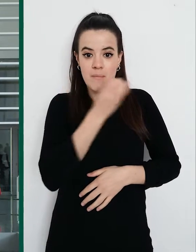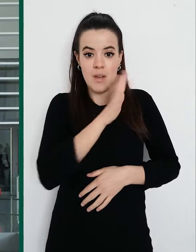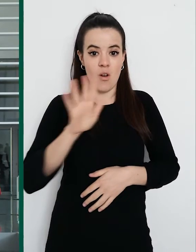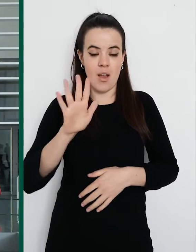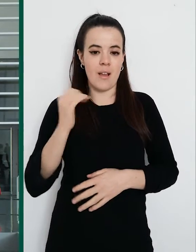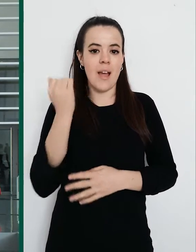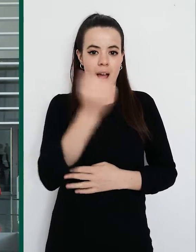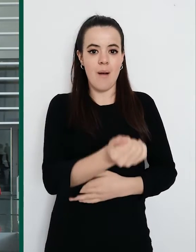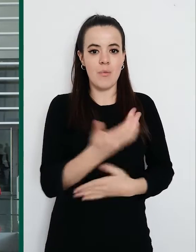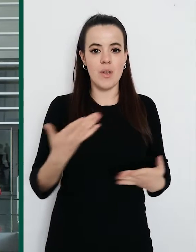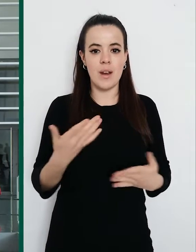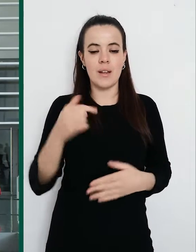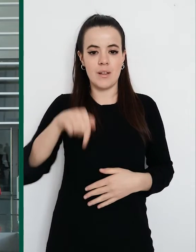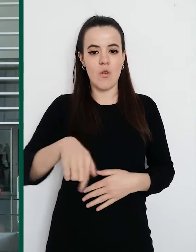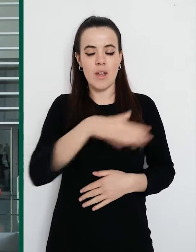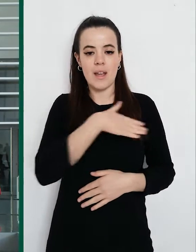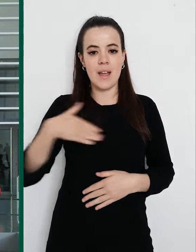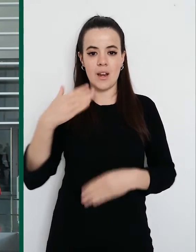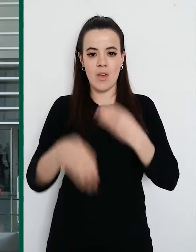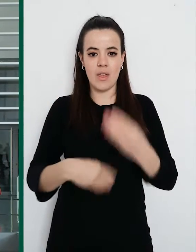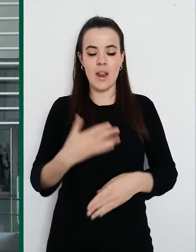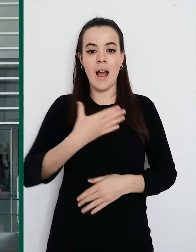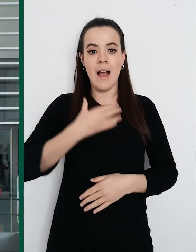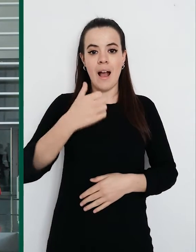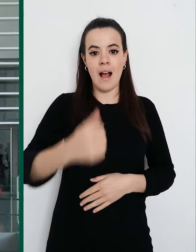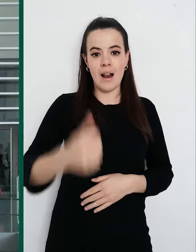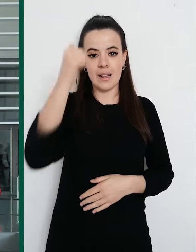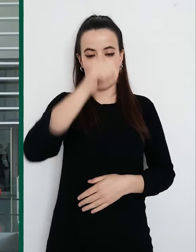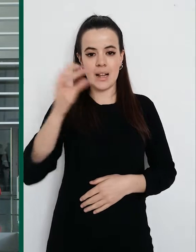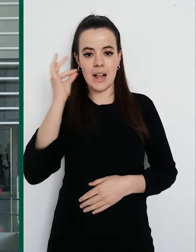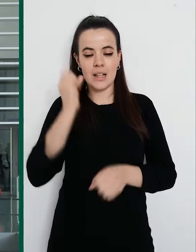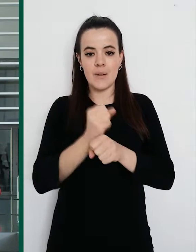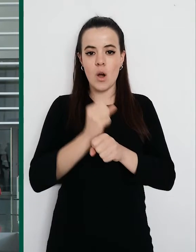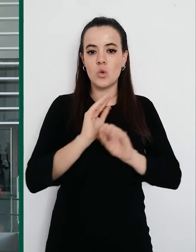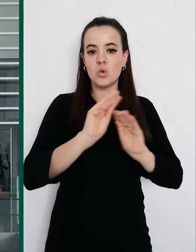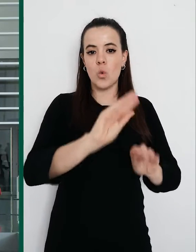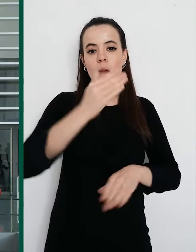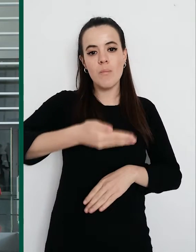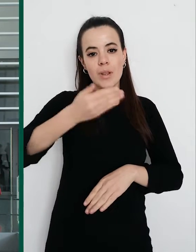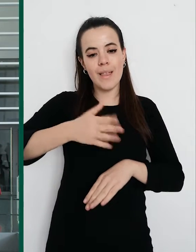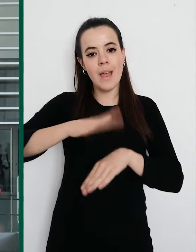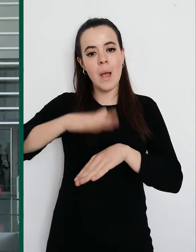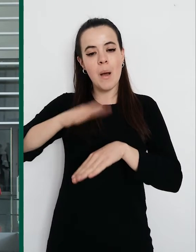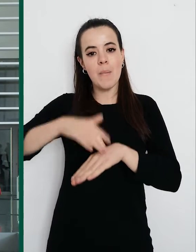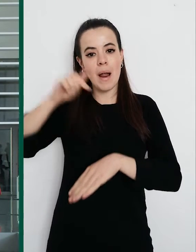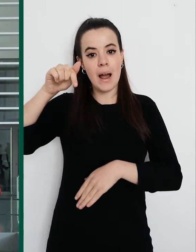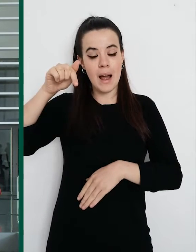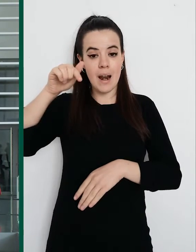Es clave su trabajo para que esta comunidad salga fuerte de esta crisis que estamos viviendo todavía